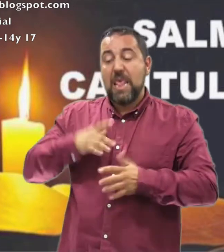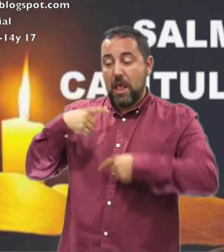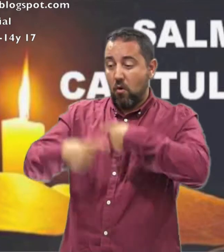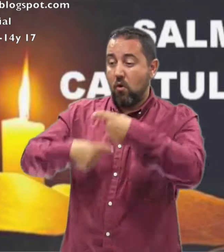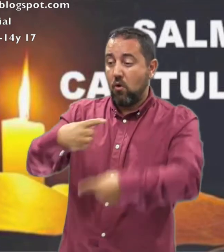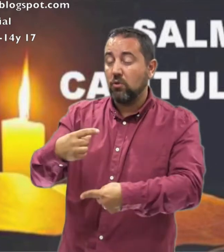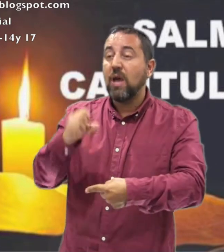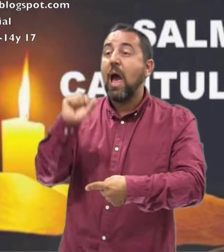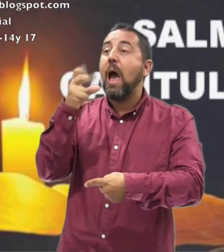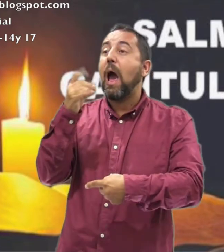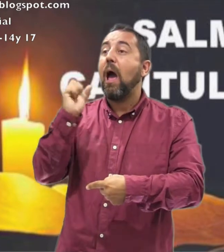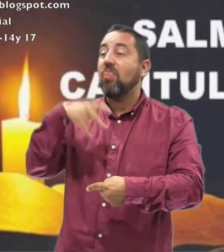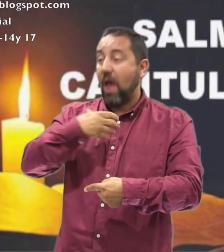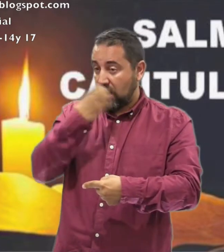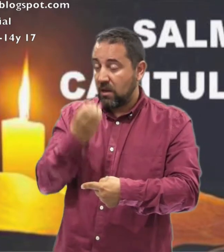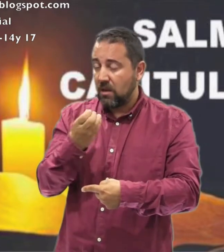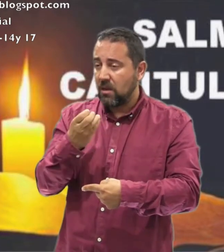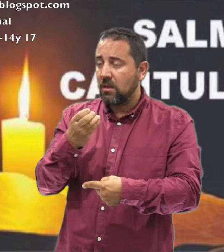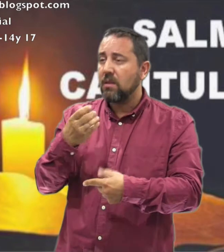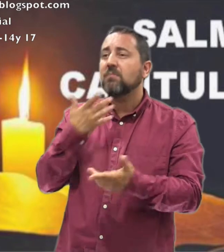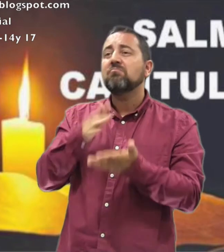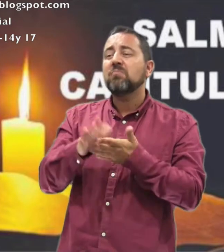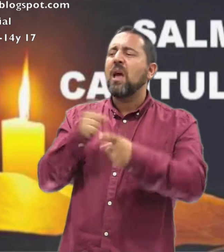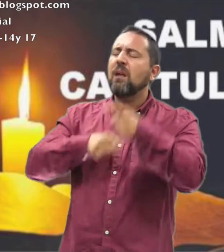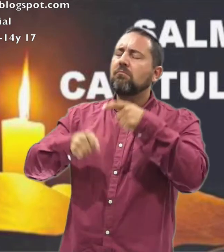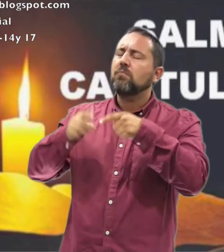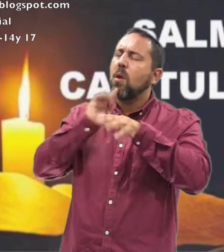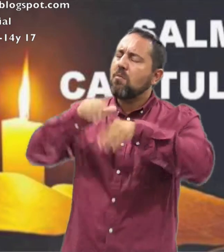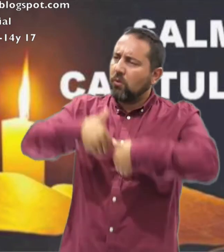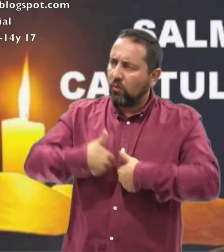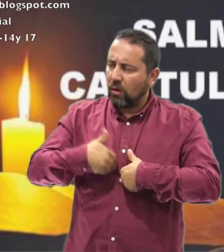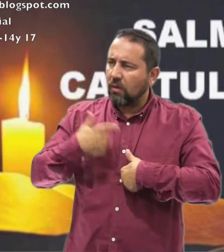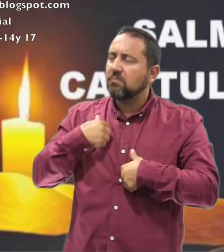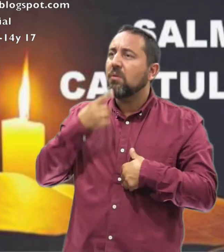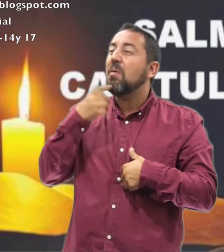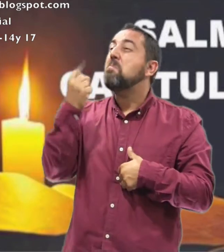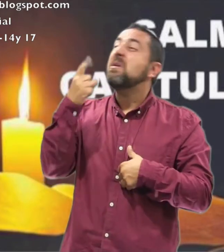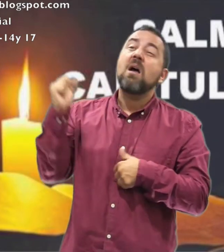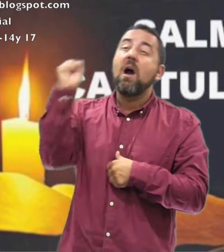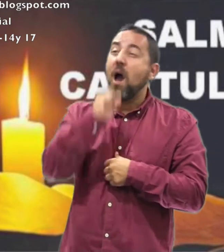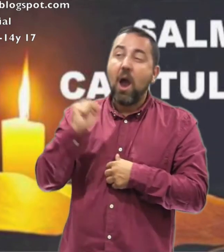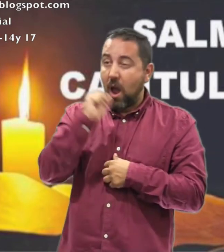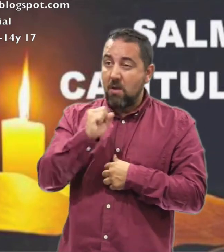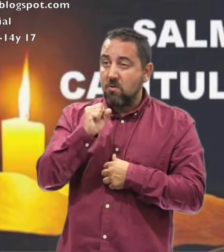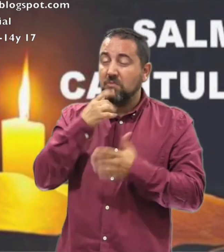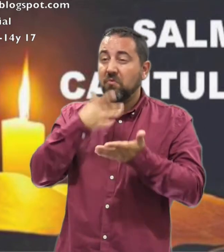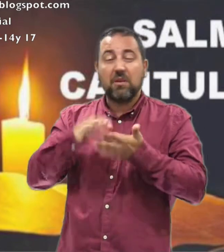Retornad Hijos de Adán Mil años En tu presencia